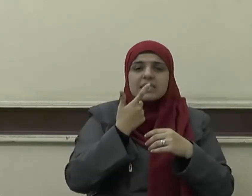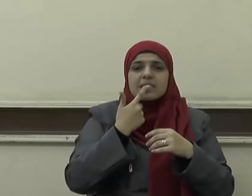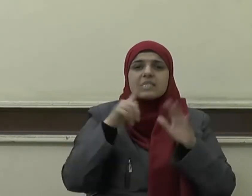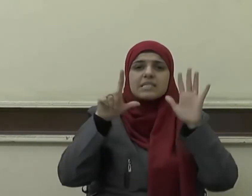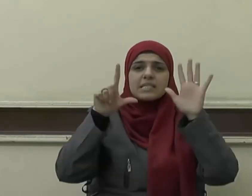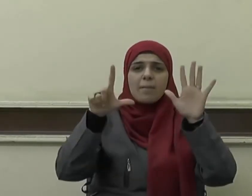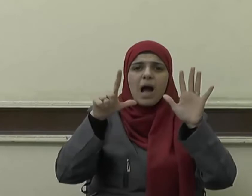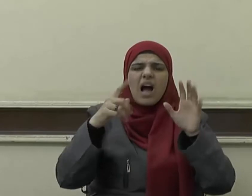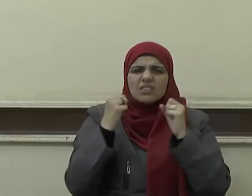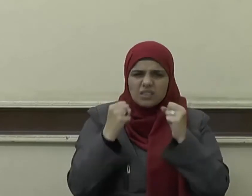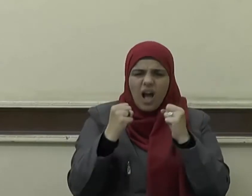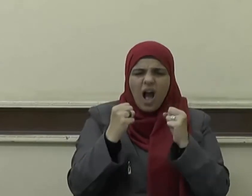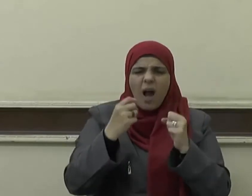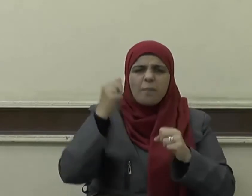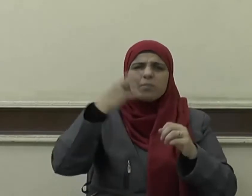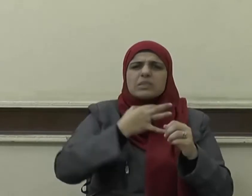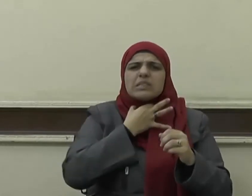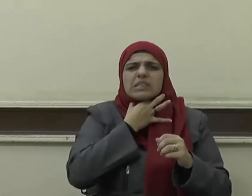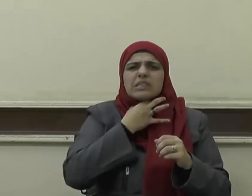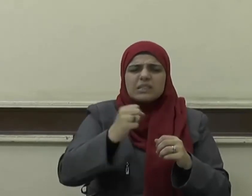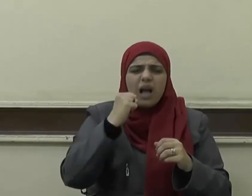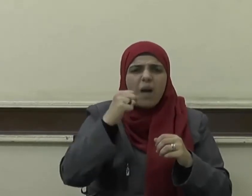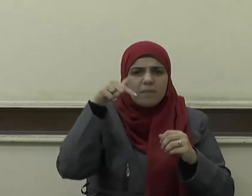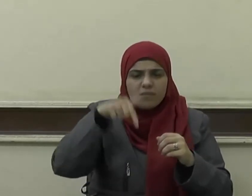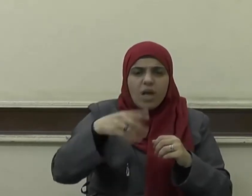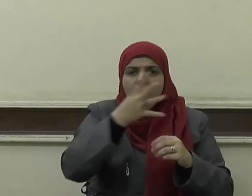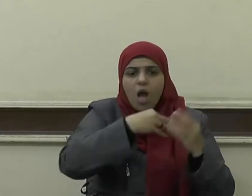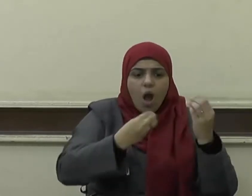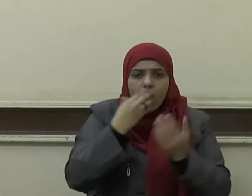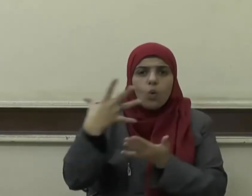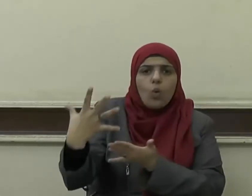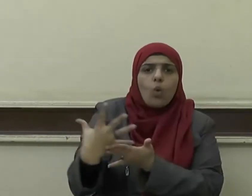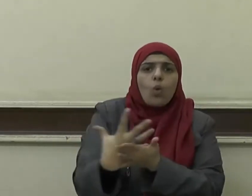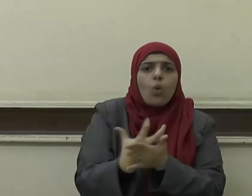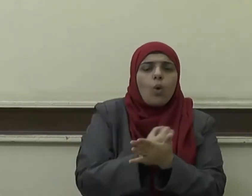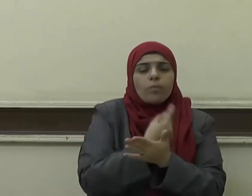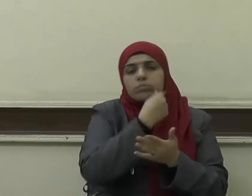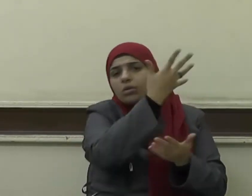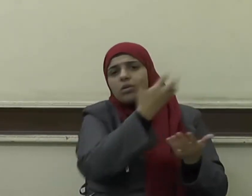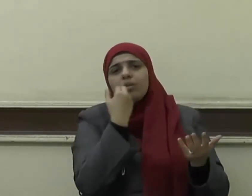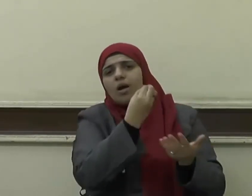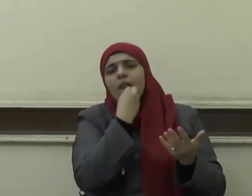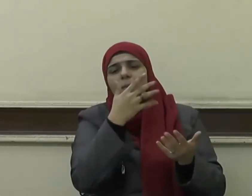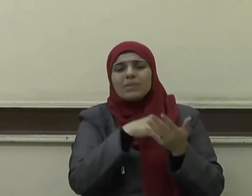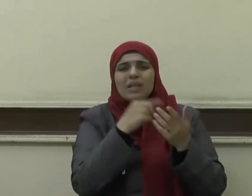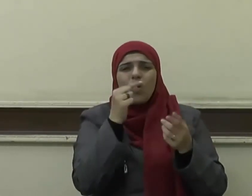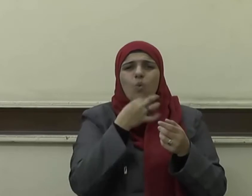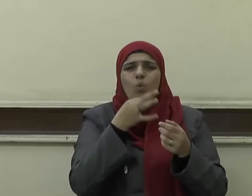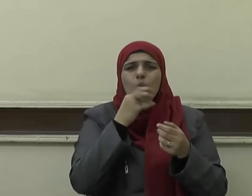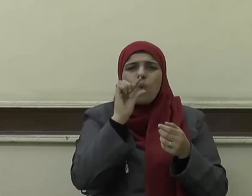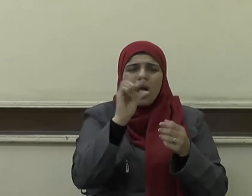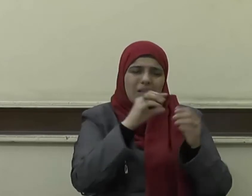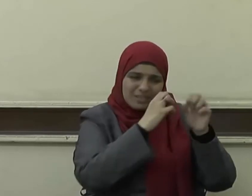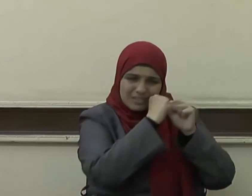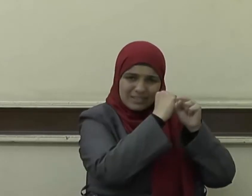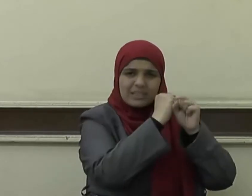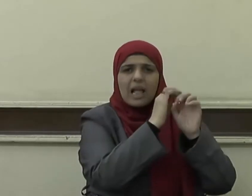قدمتم لهن إلا قليلا مما تحصنون ثم يأتي من بعد ذلك عام